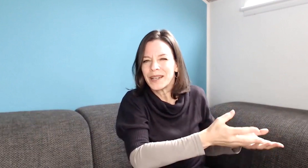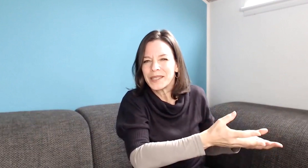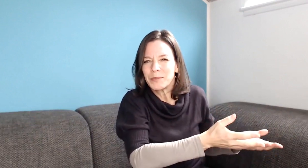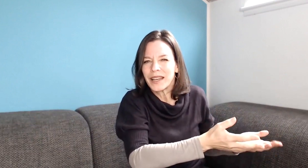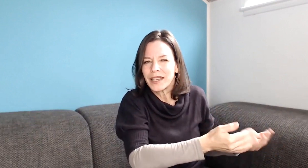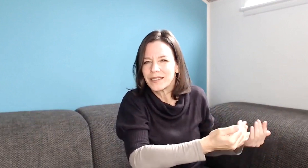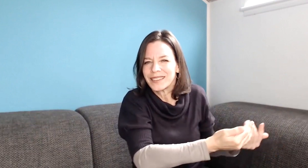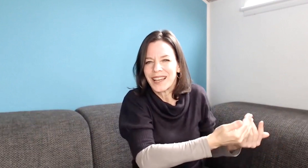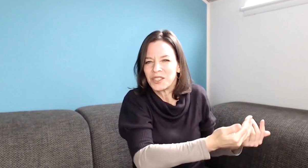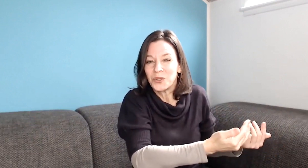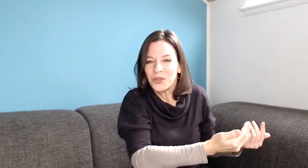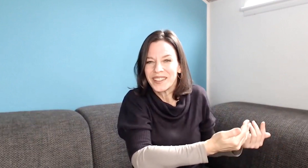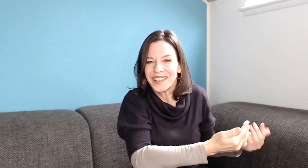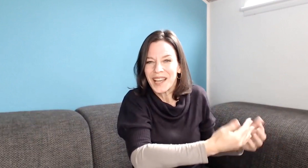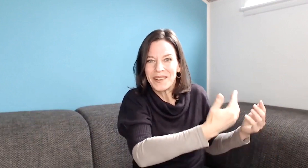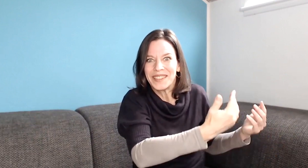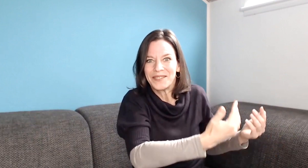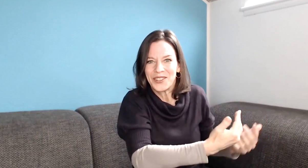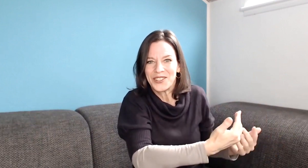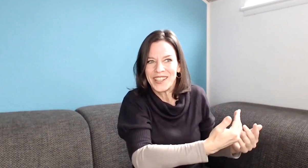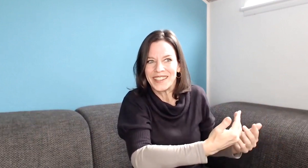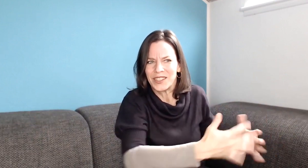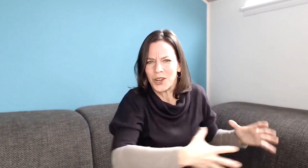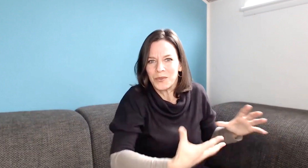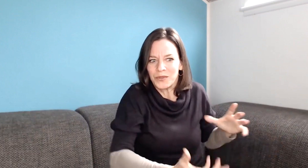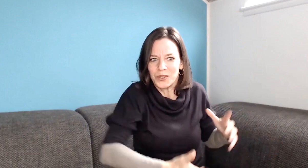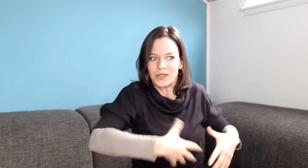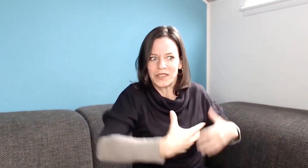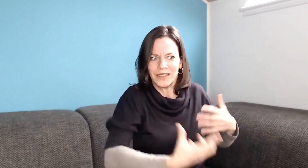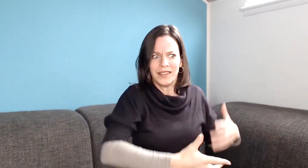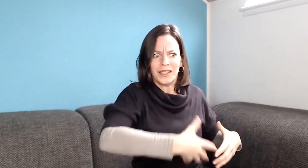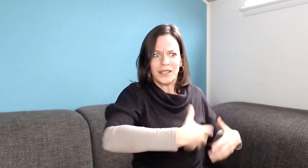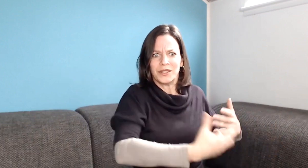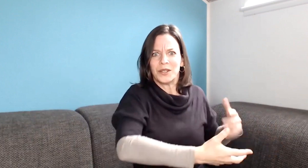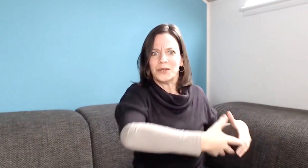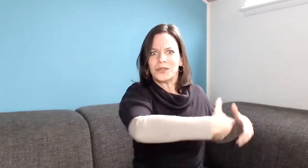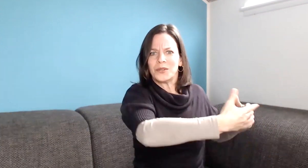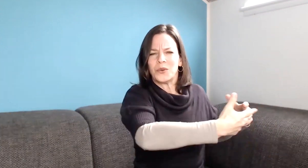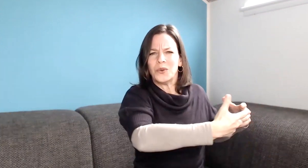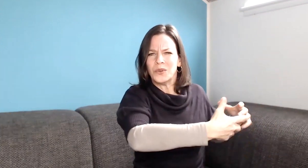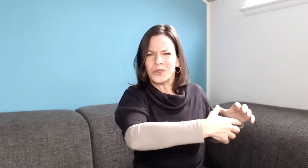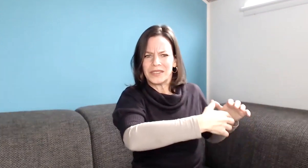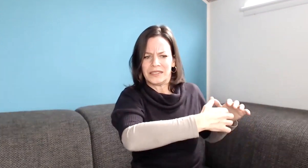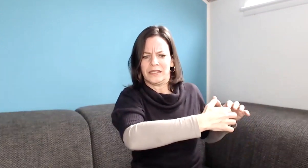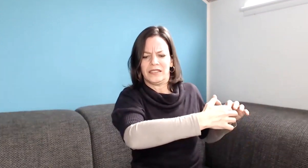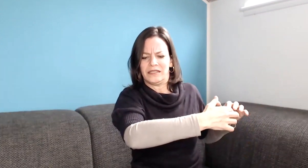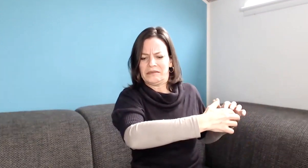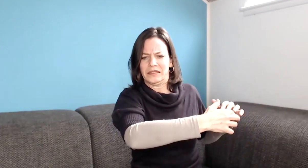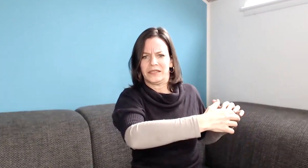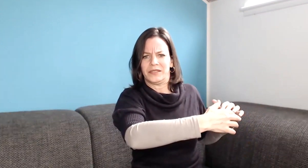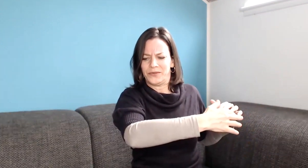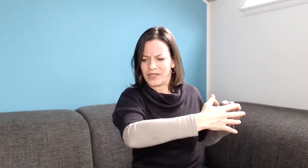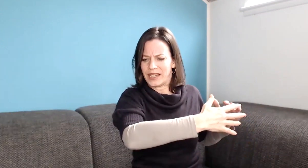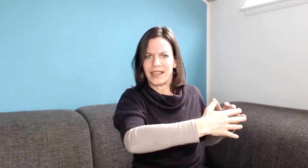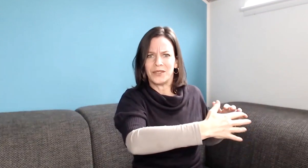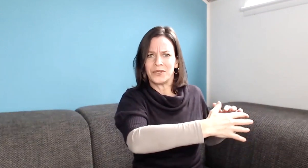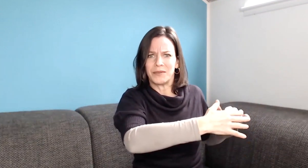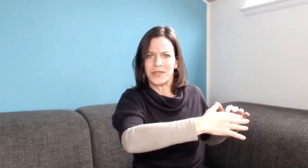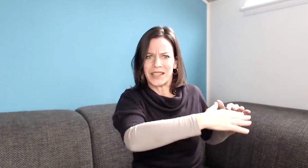man halt nicht berechnen. Hat keine Logik, kann man nicht verstehen. Da kommt irgendwie sowas von da unten hoch und keine Ahnung, damit was